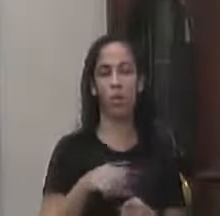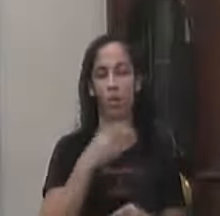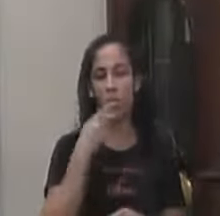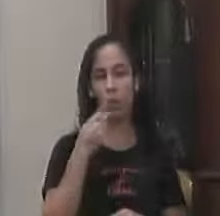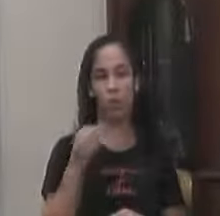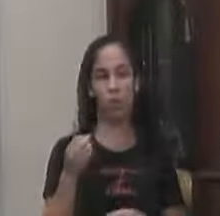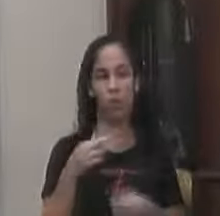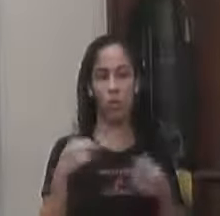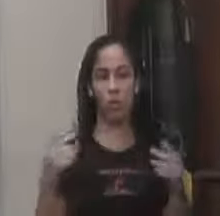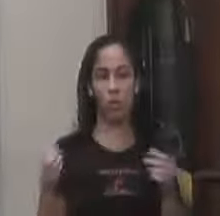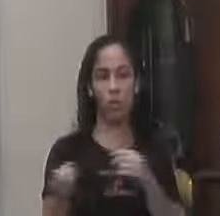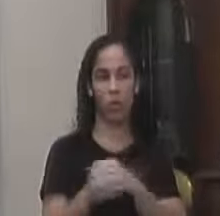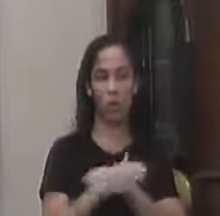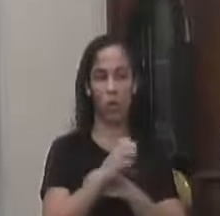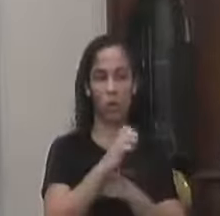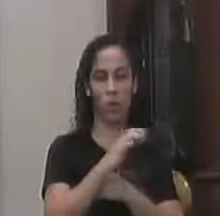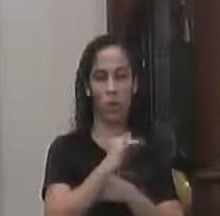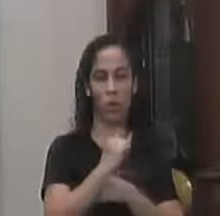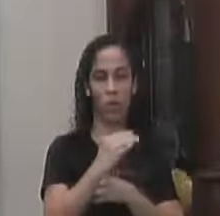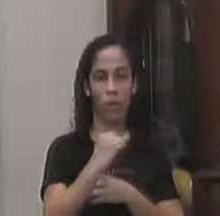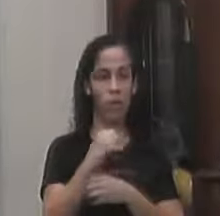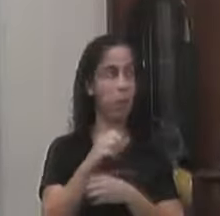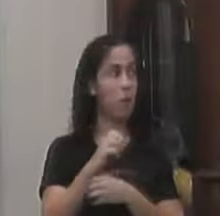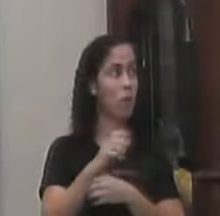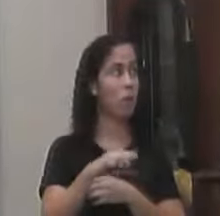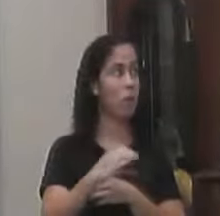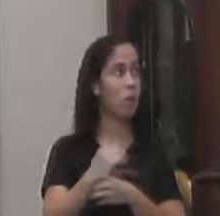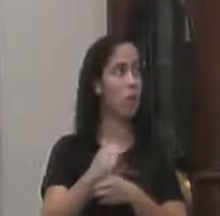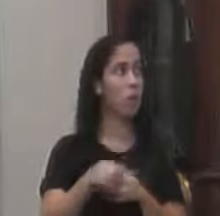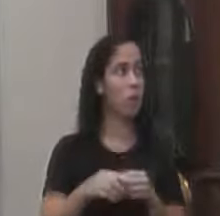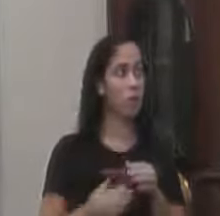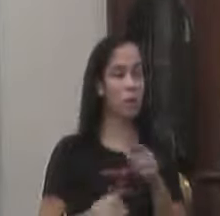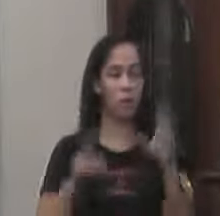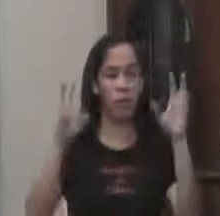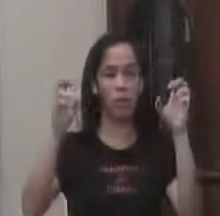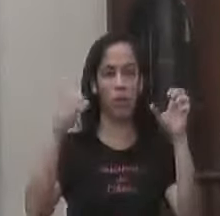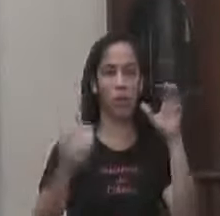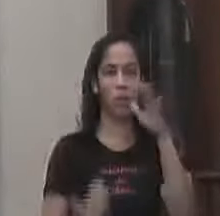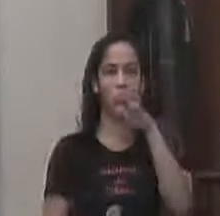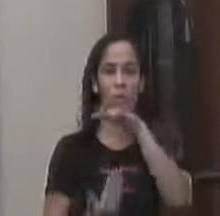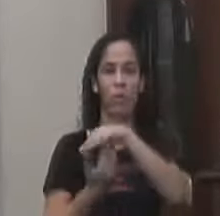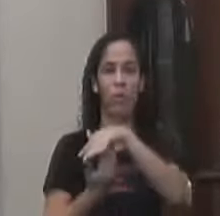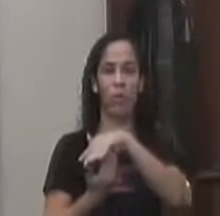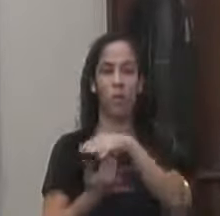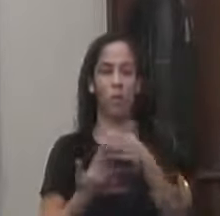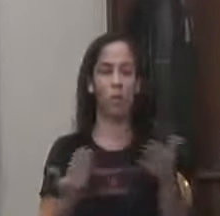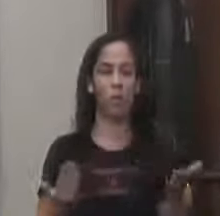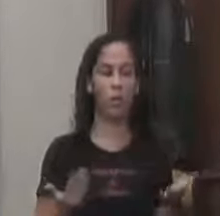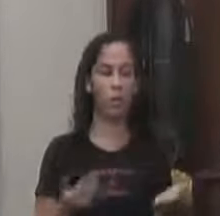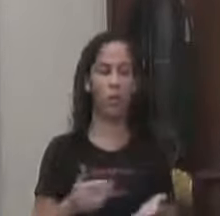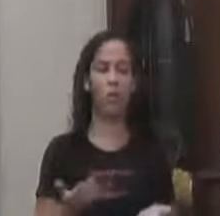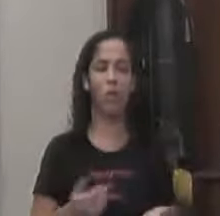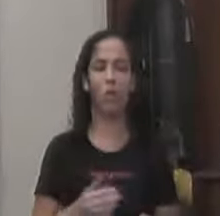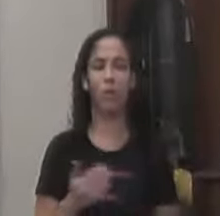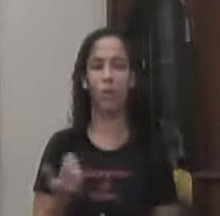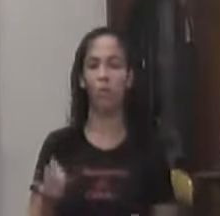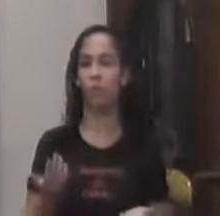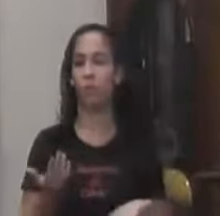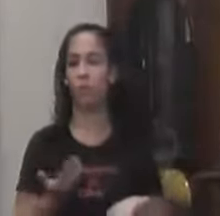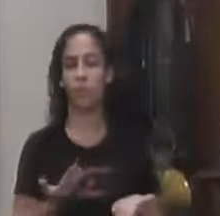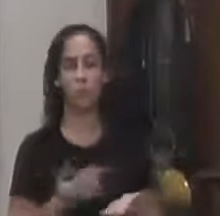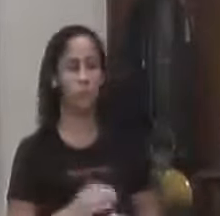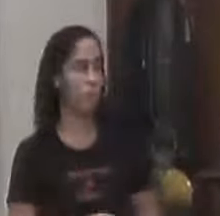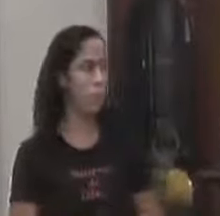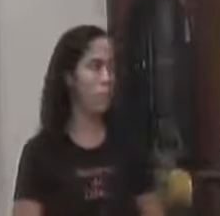Em modernidade E eficiência Para o meu tema Final Nessa sessão Do dia de hoje